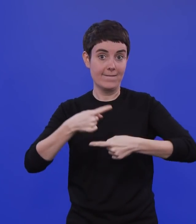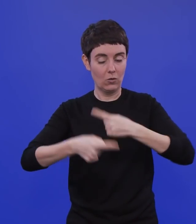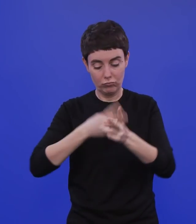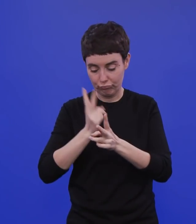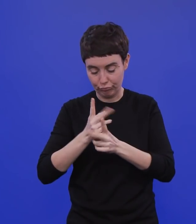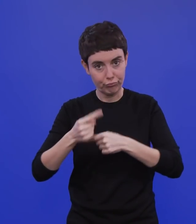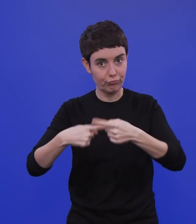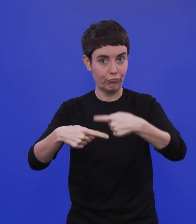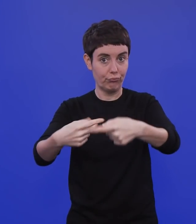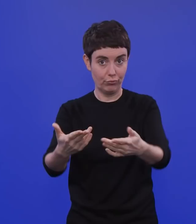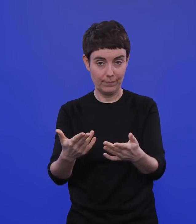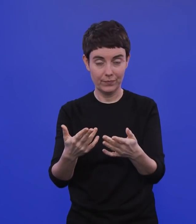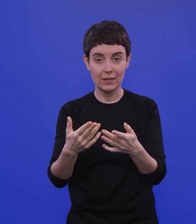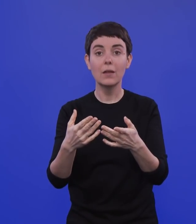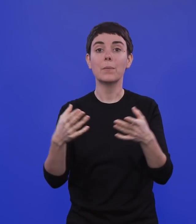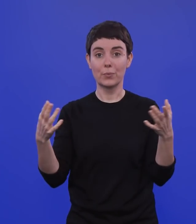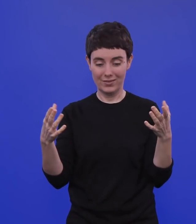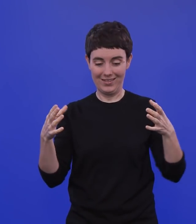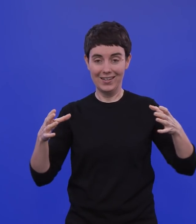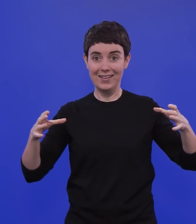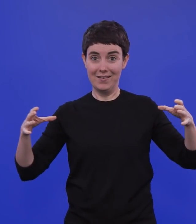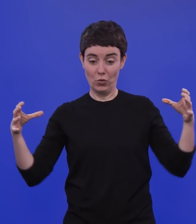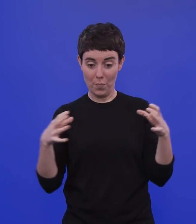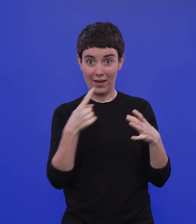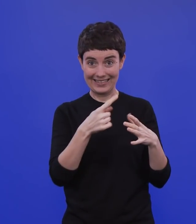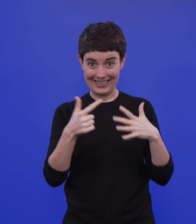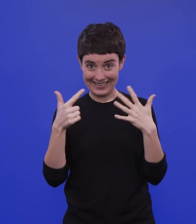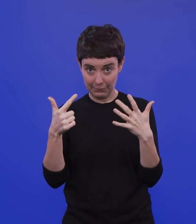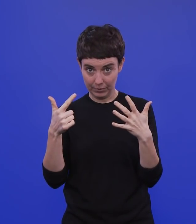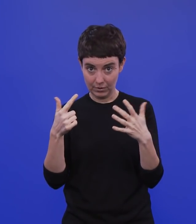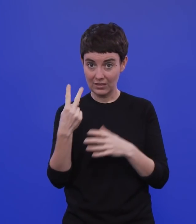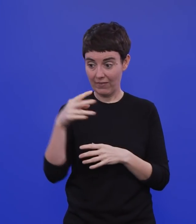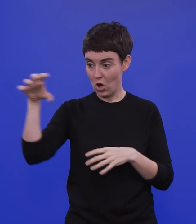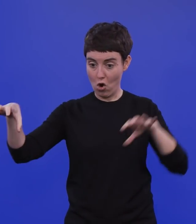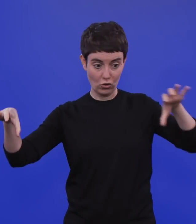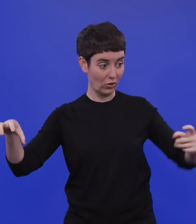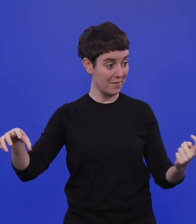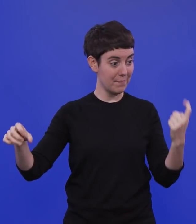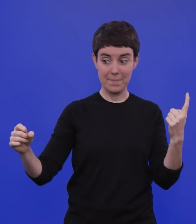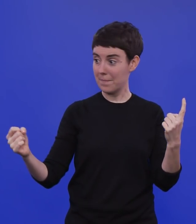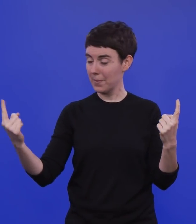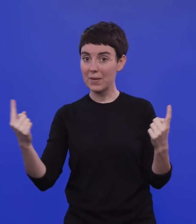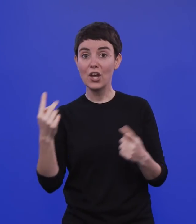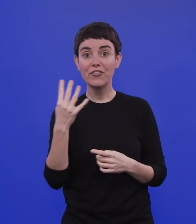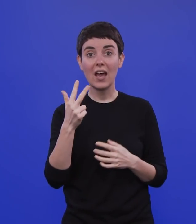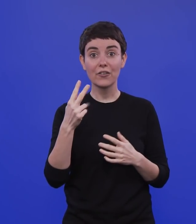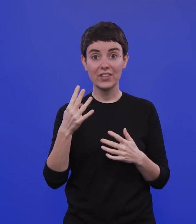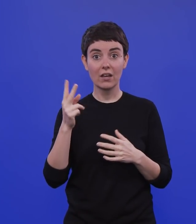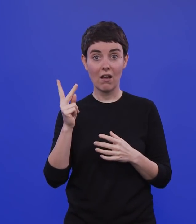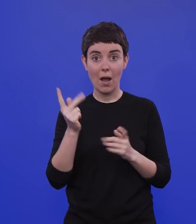.1.7-Klade konvergent, mindestens zweimal unabhängig, die E484-Mutation erworben. bei aller